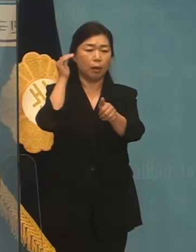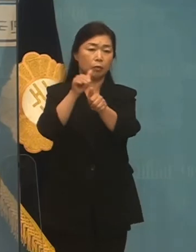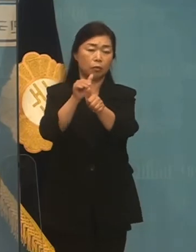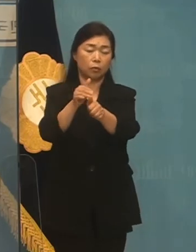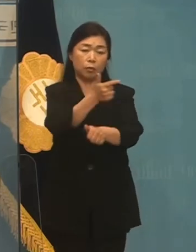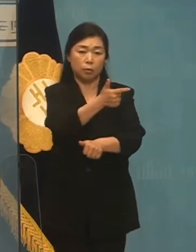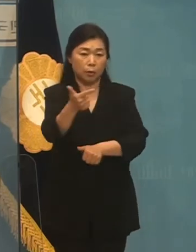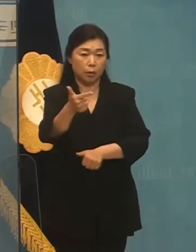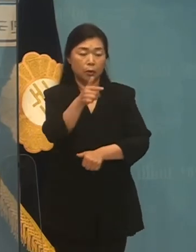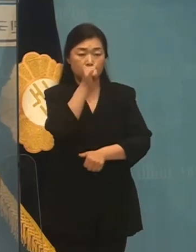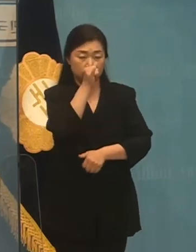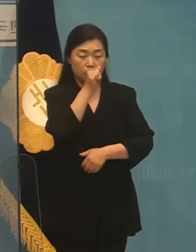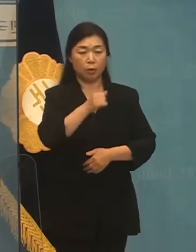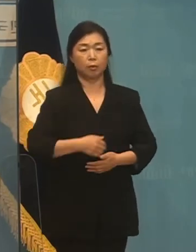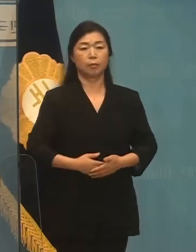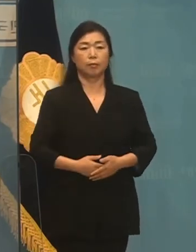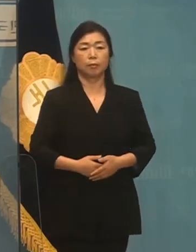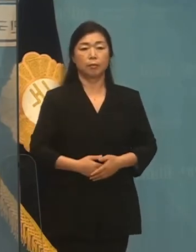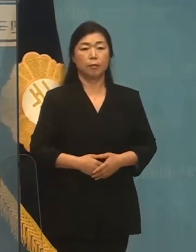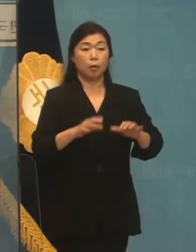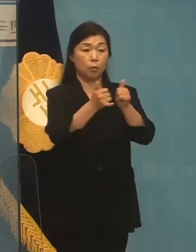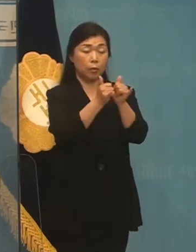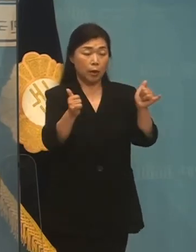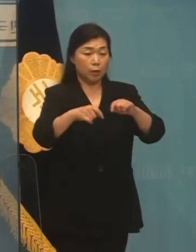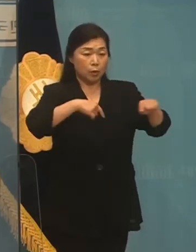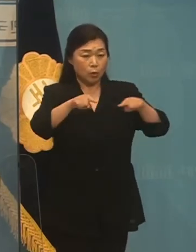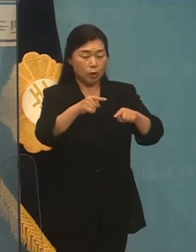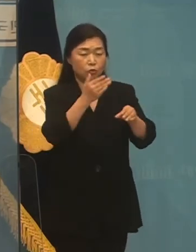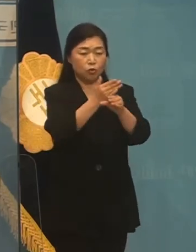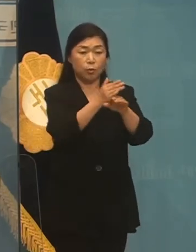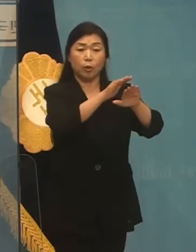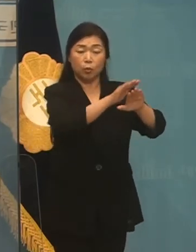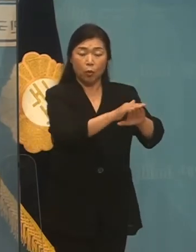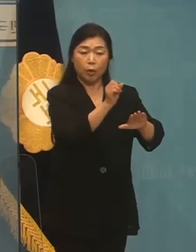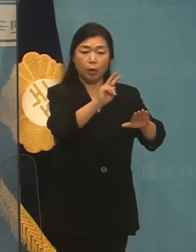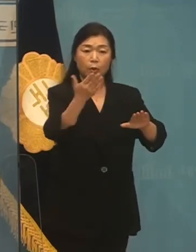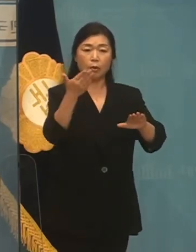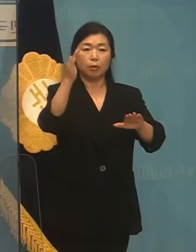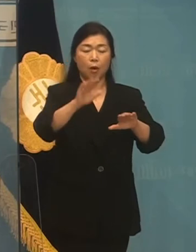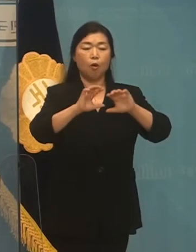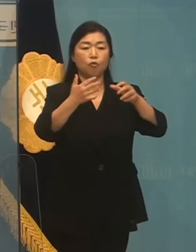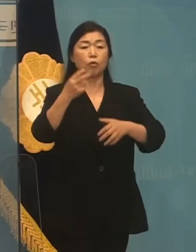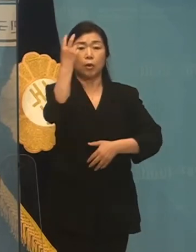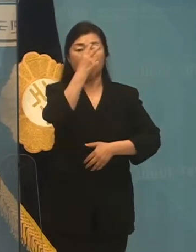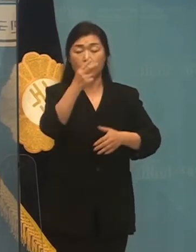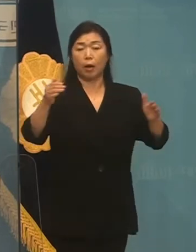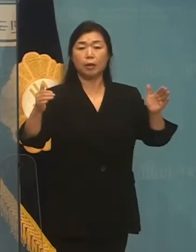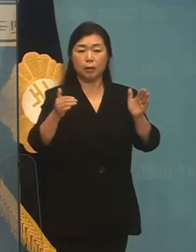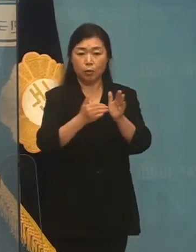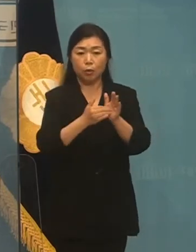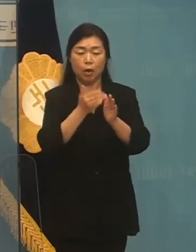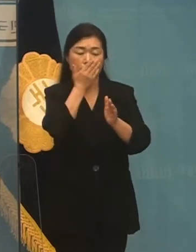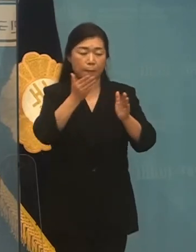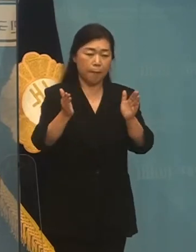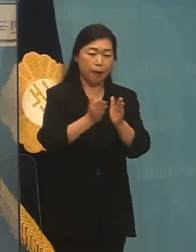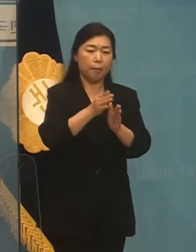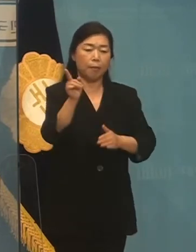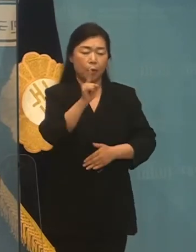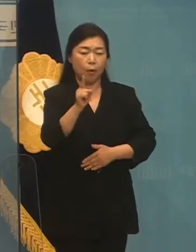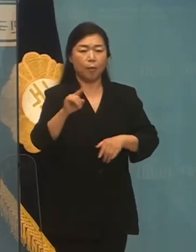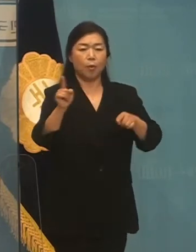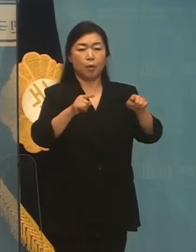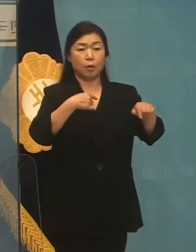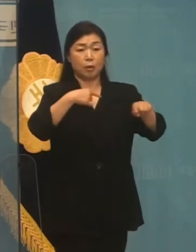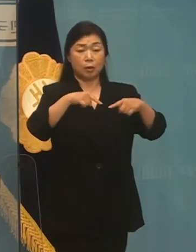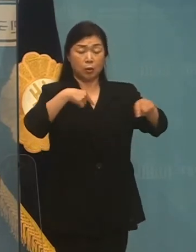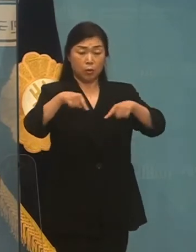그 어느 때보다 민생과 정책을 중심해둬야 할 이번 국감조차 유착을 적인 정치